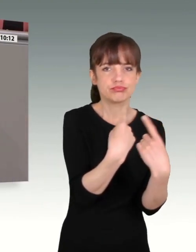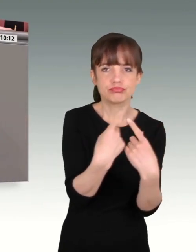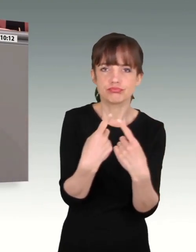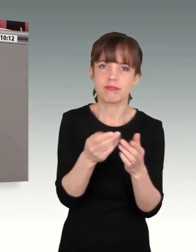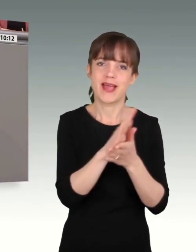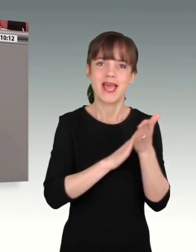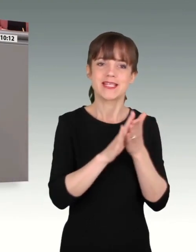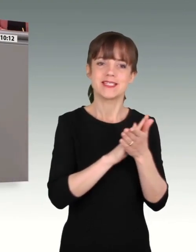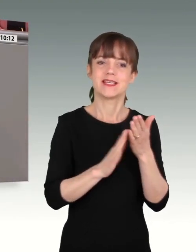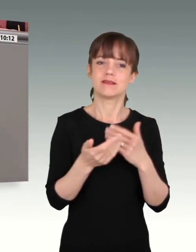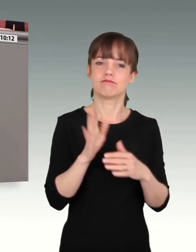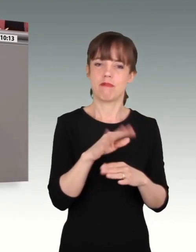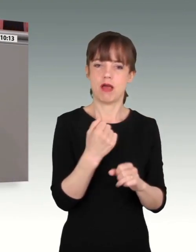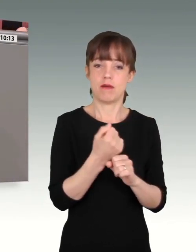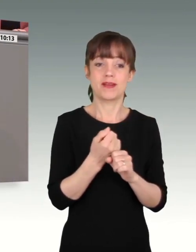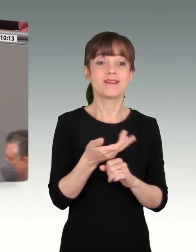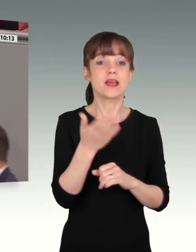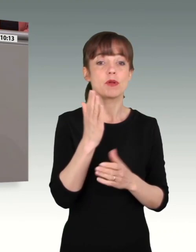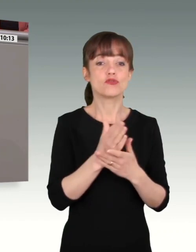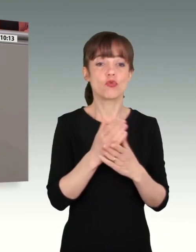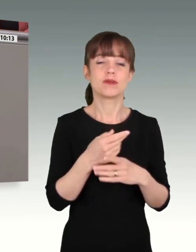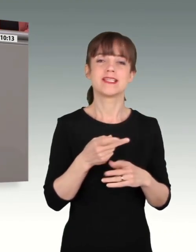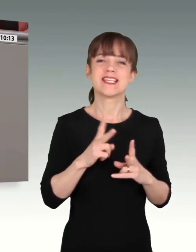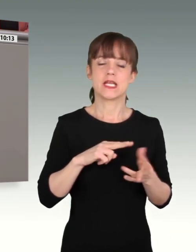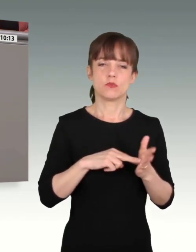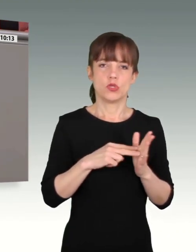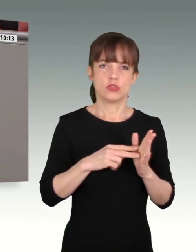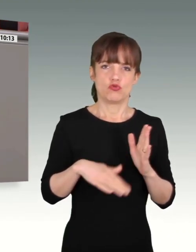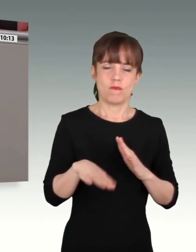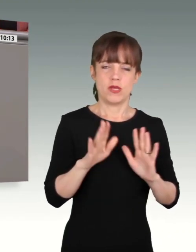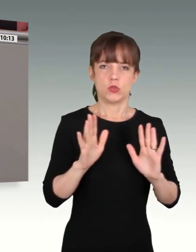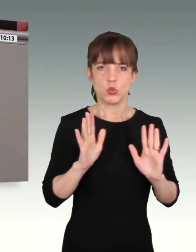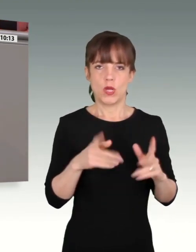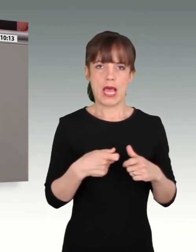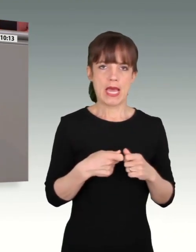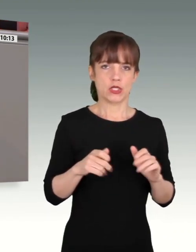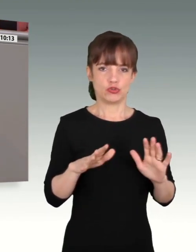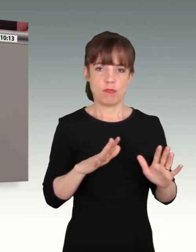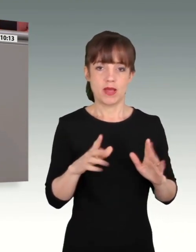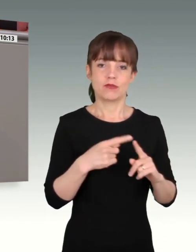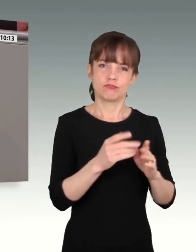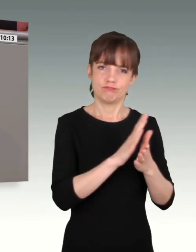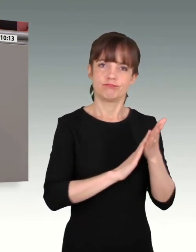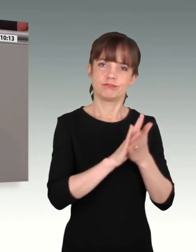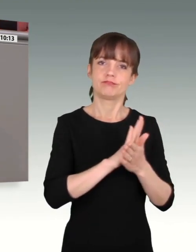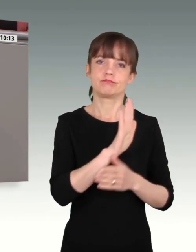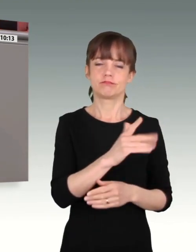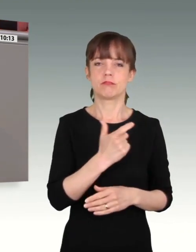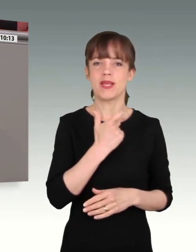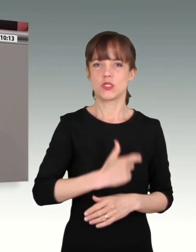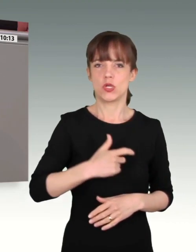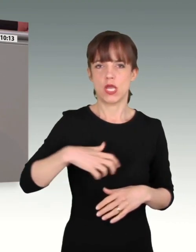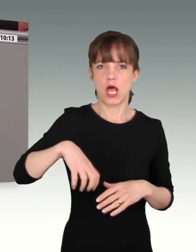Arbeit, die schon damals in einem sicherheitspolitisch sehr angespannten Umfeld stattfand. Und auch über ihre persönliche Ausstattung